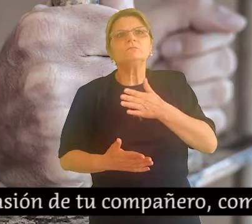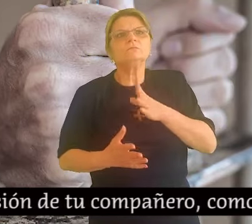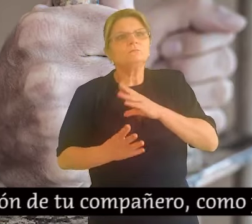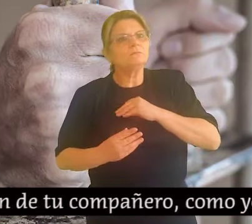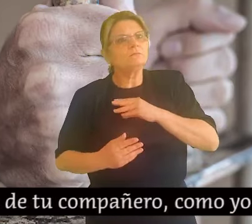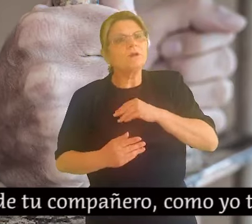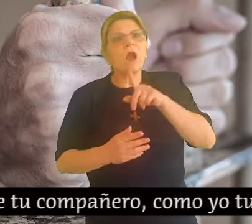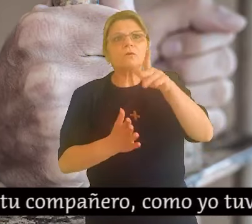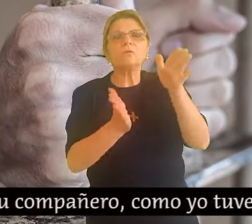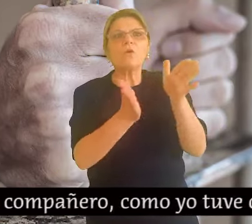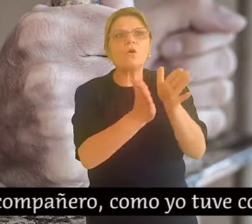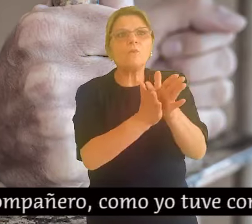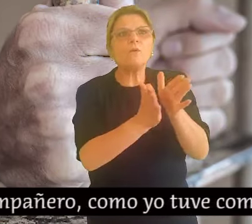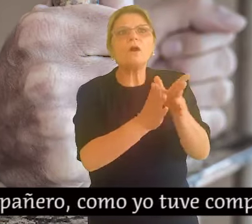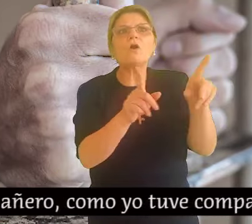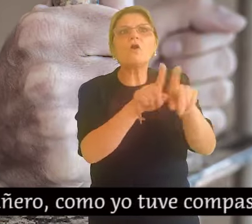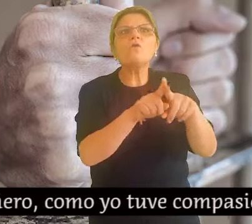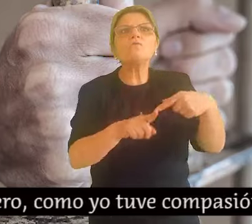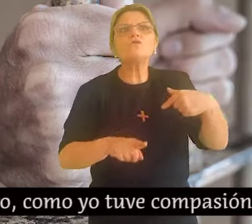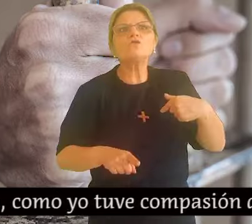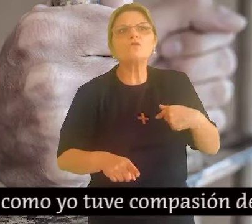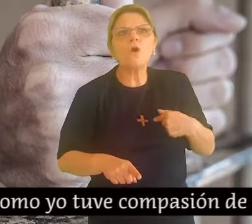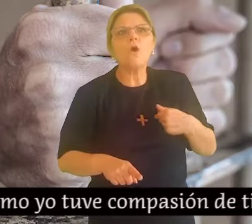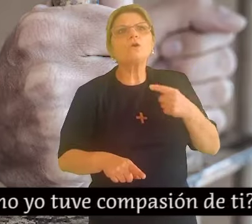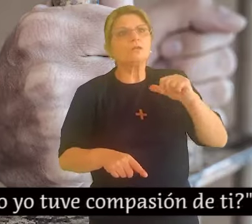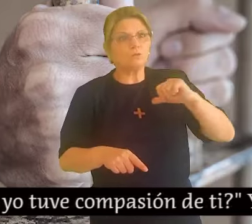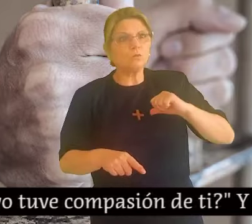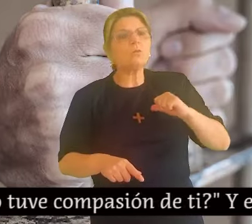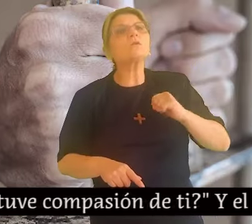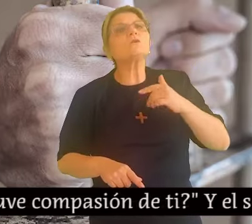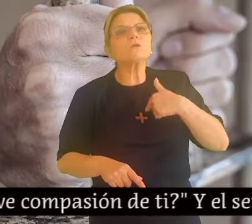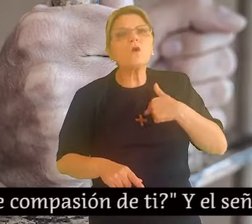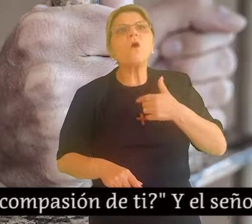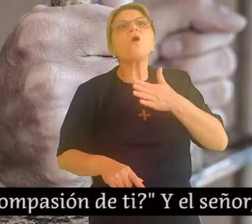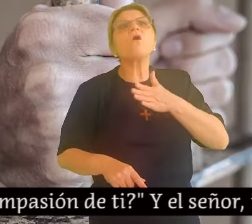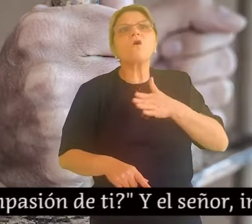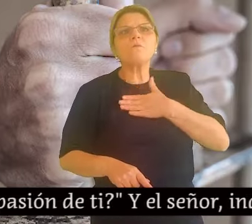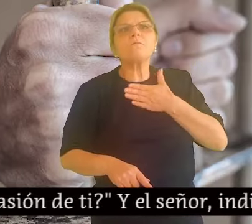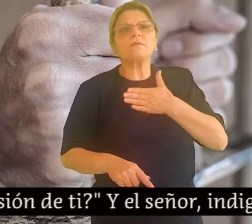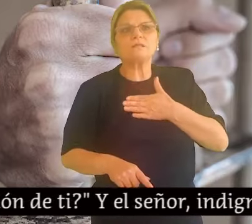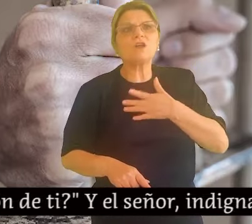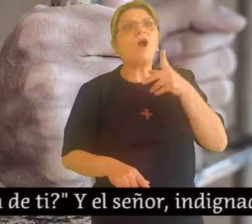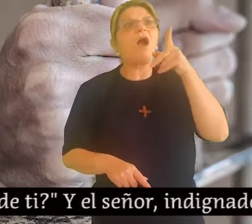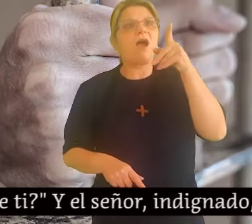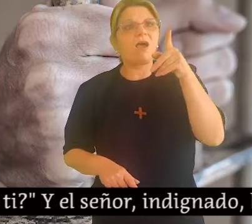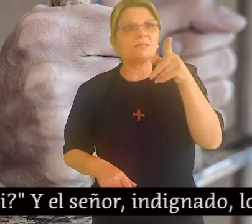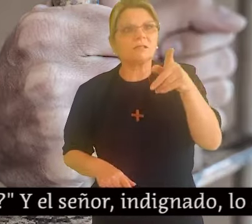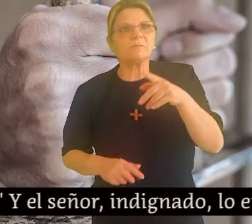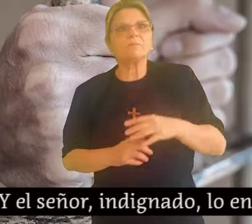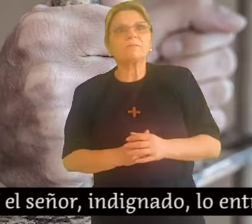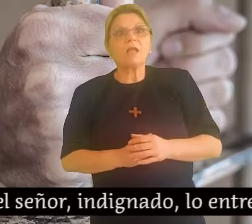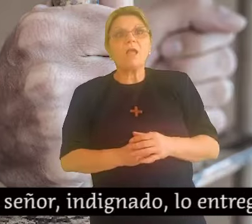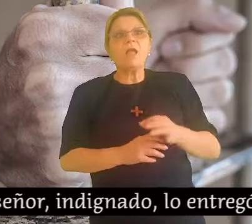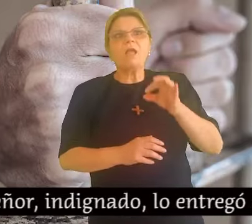con vosotros mi Padre del Cielo, si cada cual no perdona de corazón a su hermano.